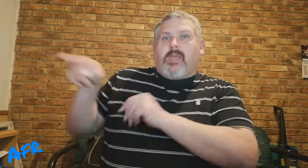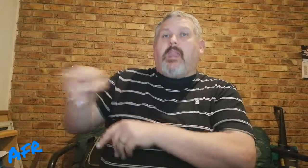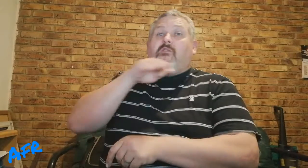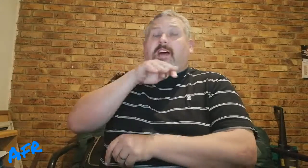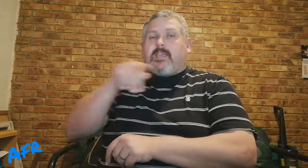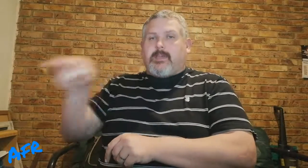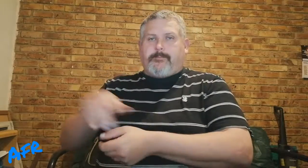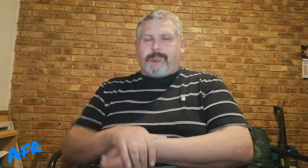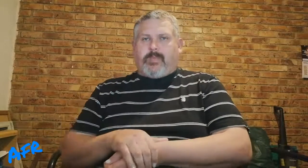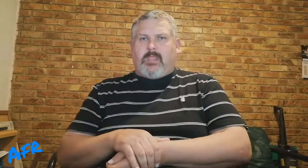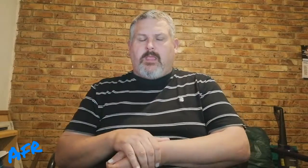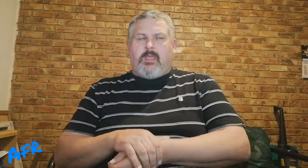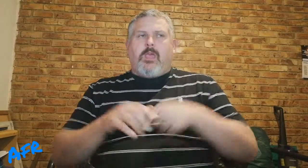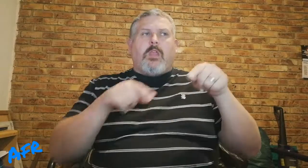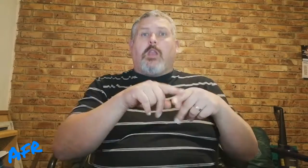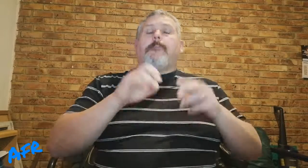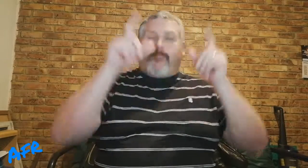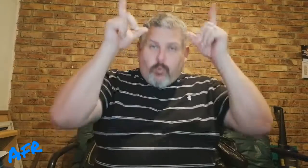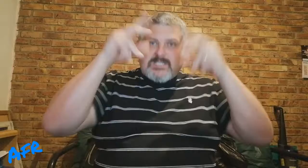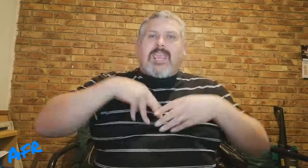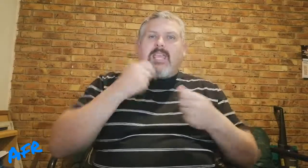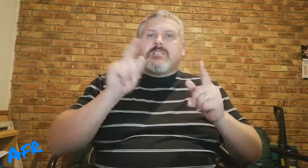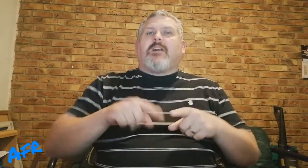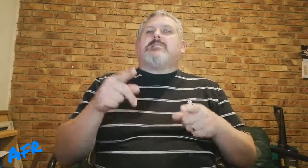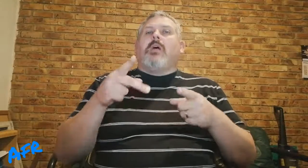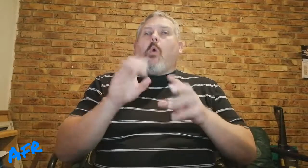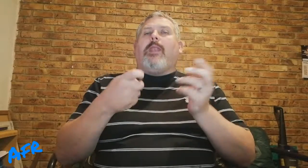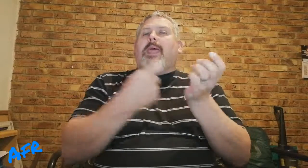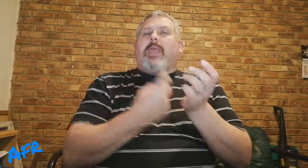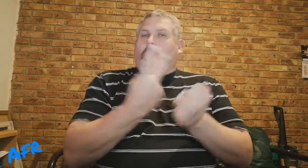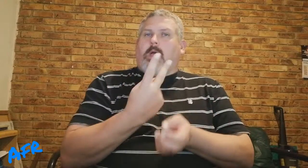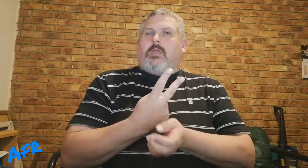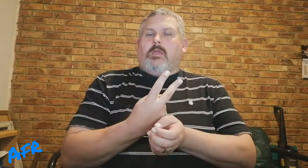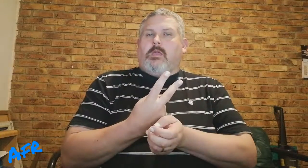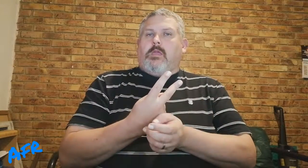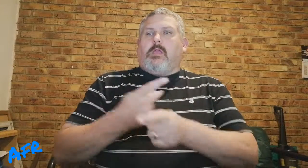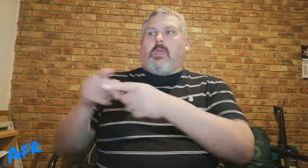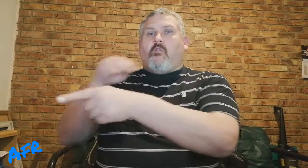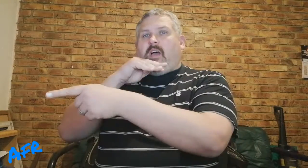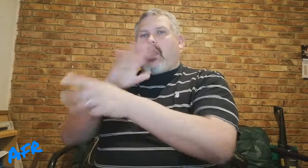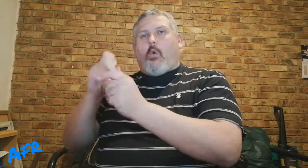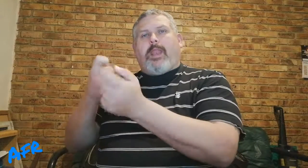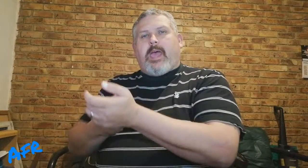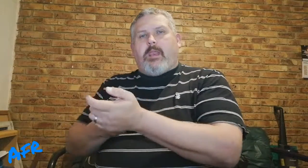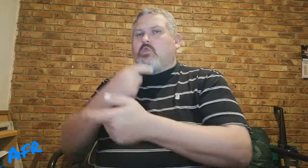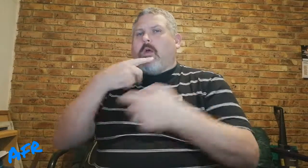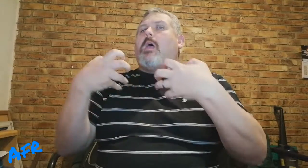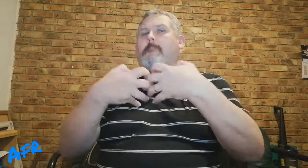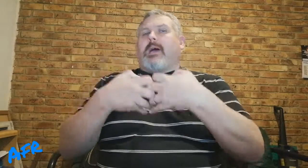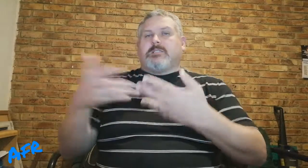ons in die vaike. En die bose geeste was onrein ook. Vaike onrein, so